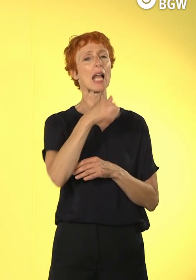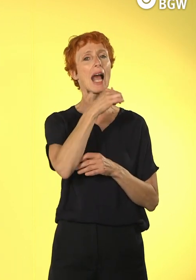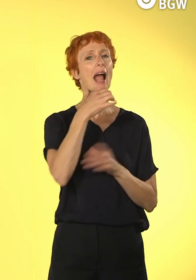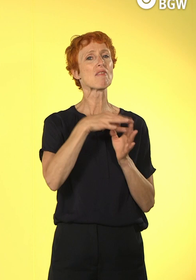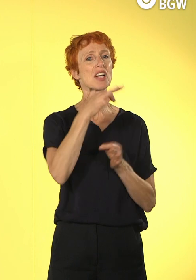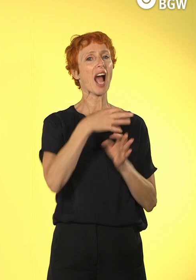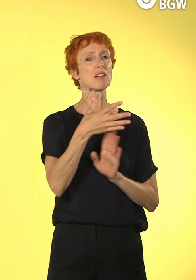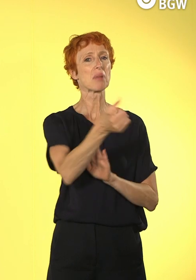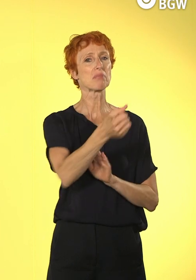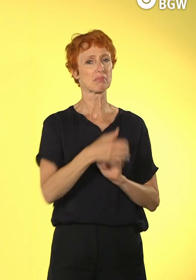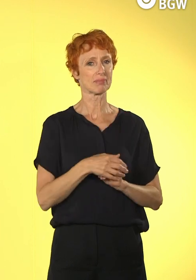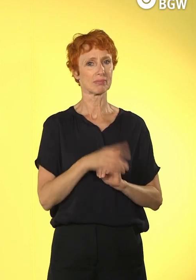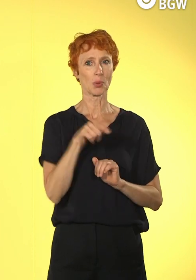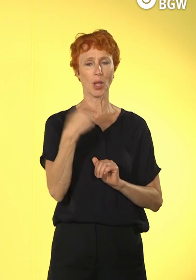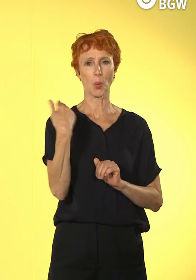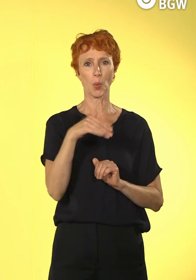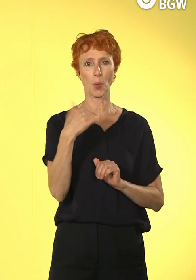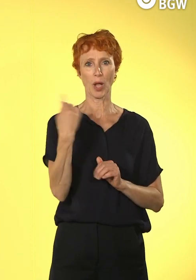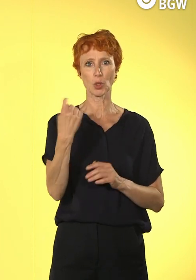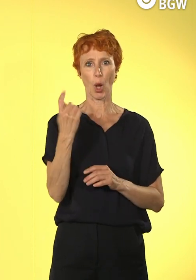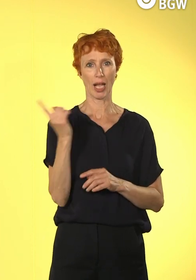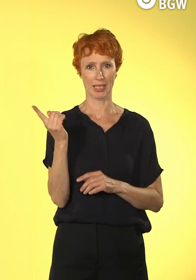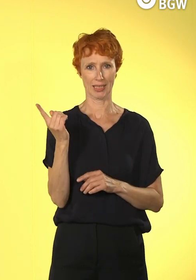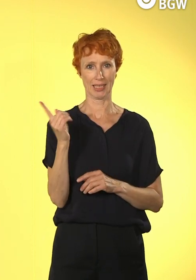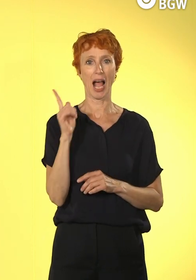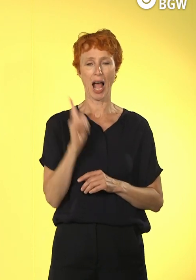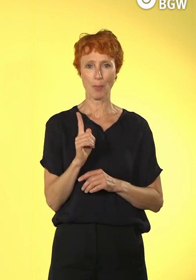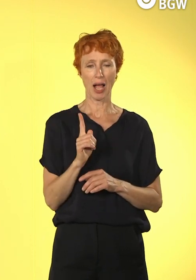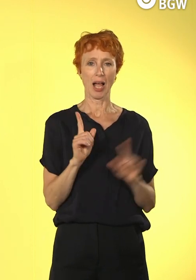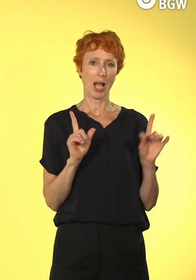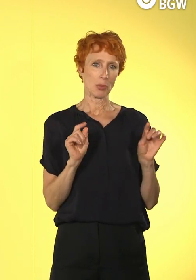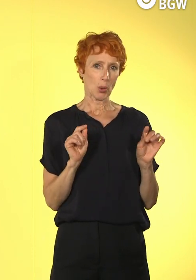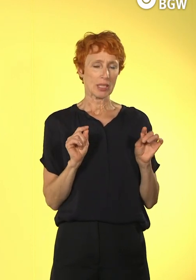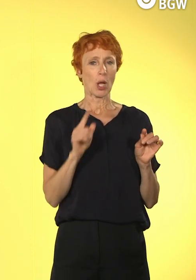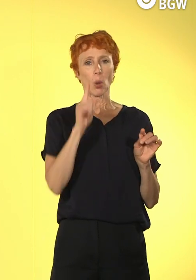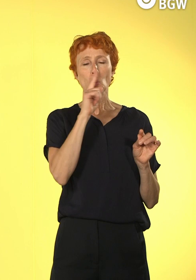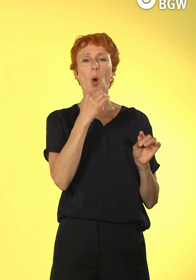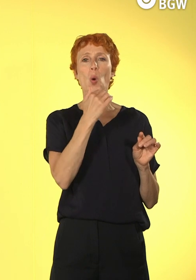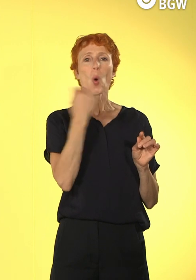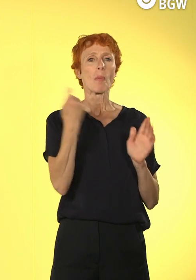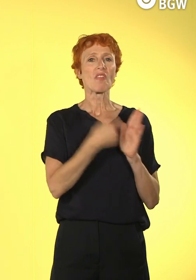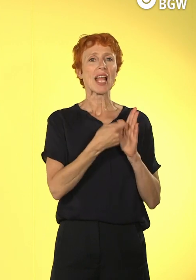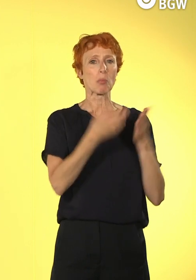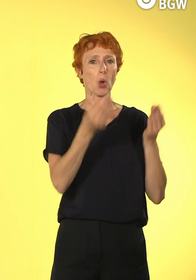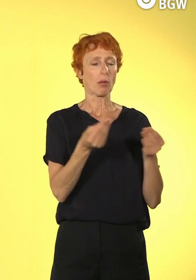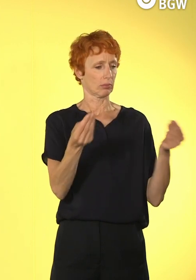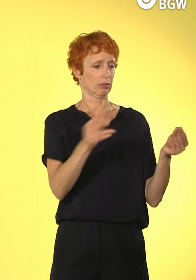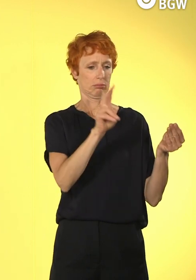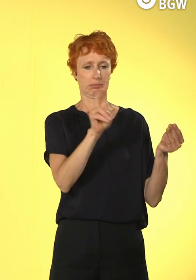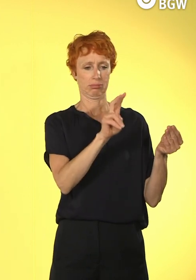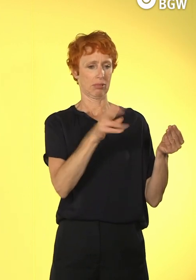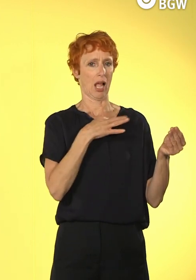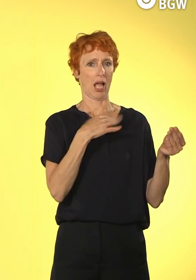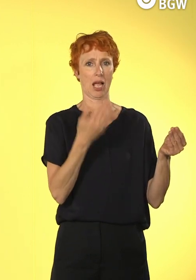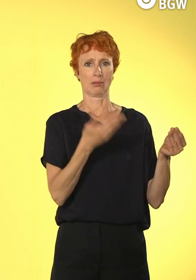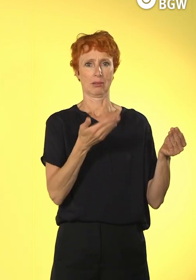lassen sich das natürlich auch entsprechend bezahlen. Das sind aber allerdings nur Annäherungswerte. Also man muss wirklich schauen, woran wollen